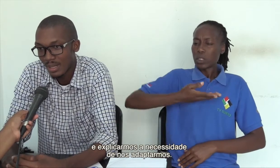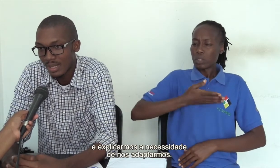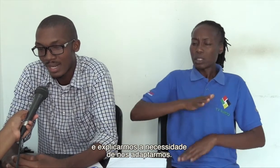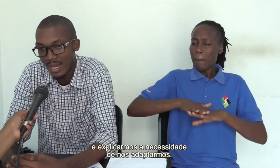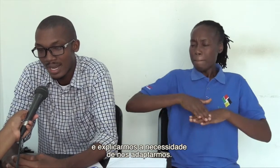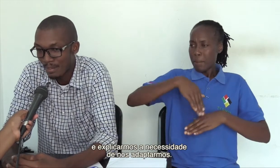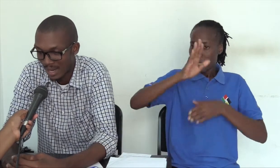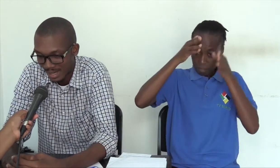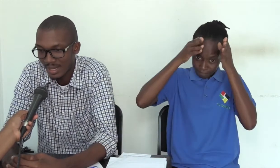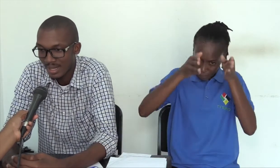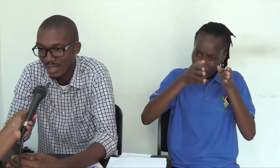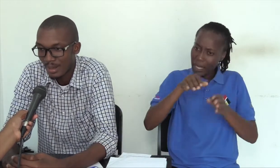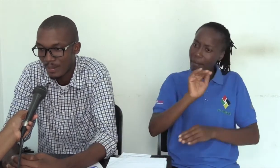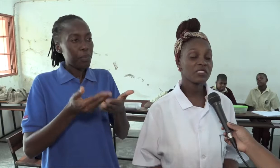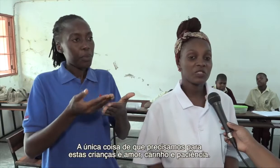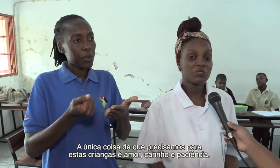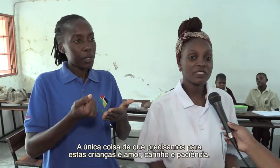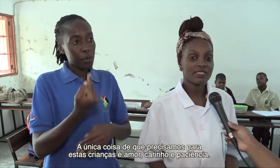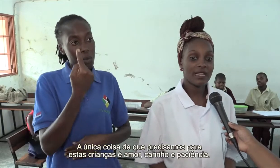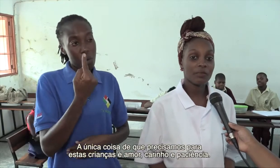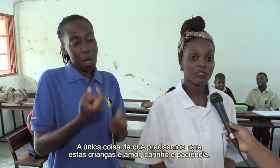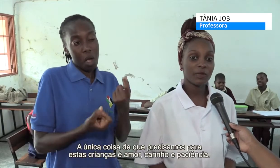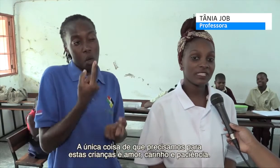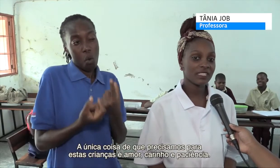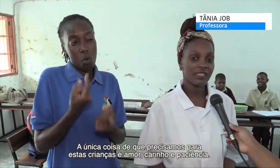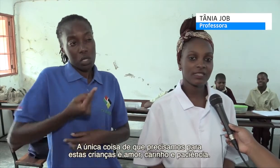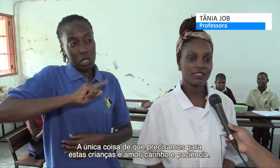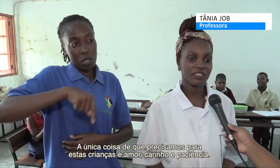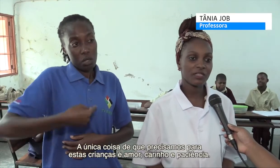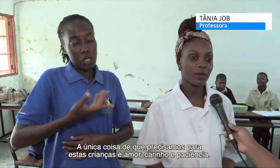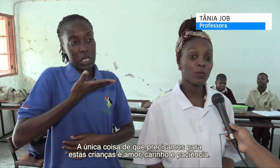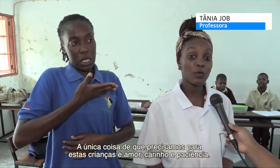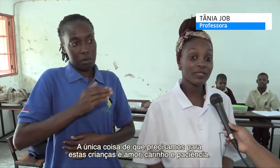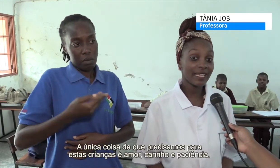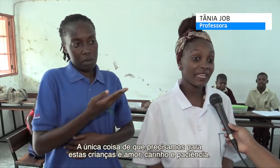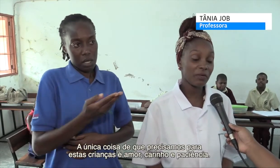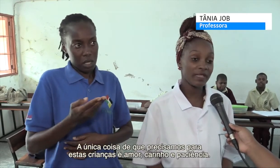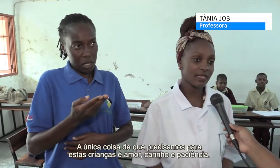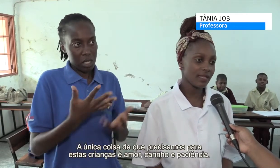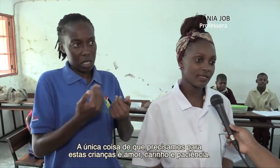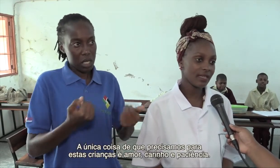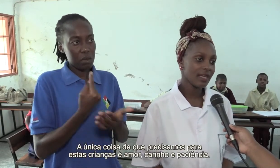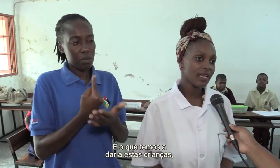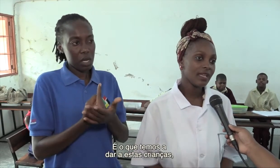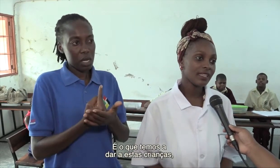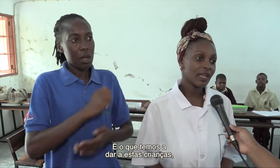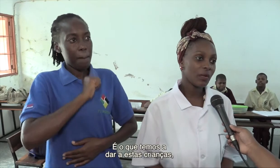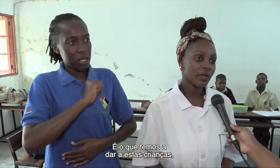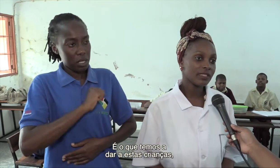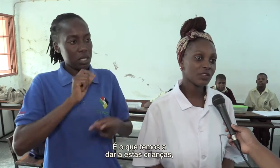necessidade de adaptar-se. A coisa que nós precisamos para essas crianças é amor, carinho e paciência. Então, são